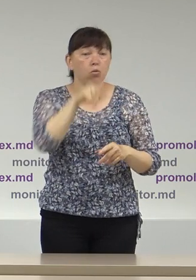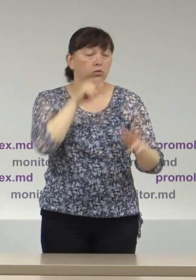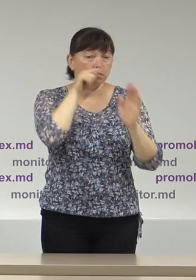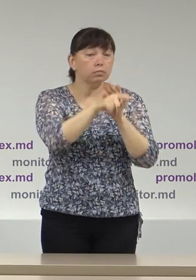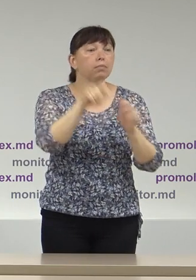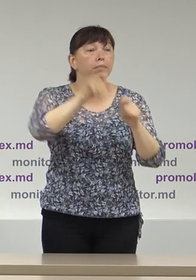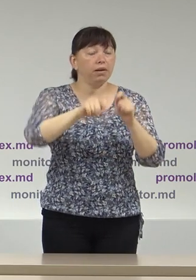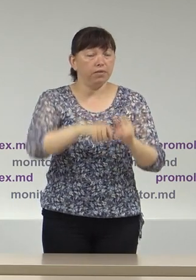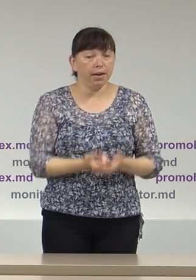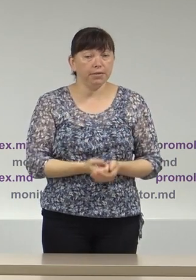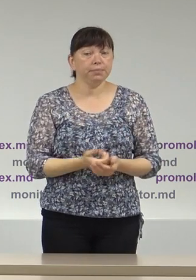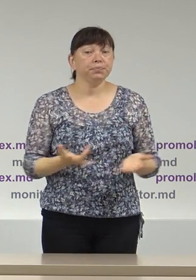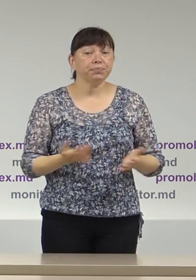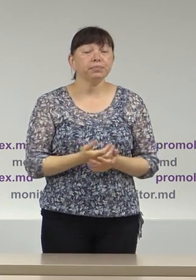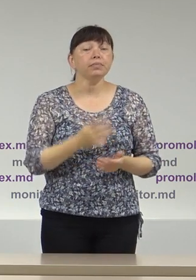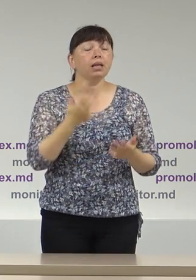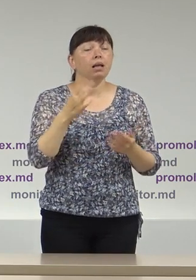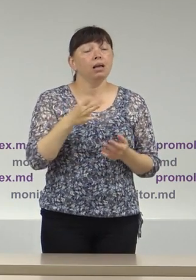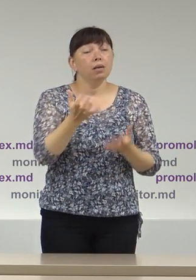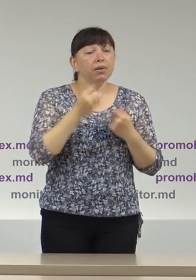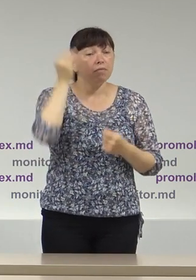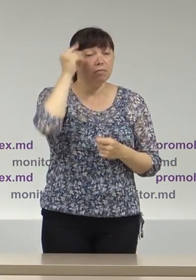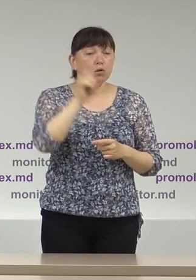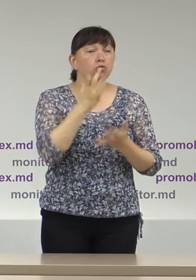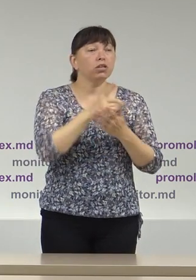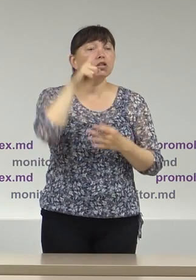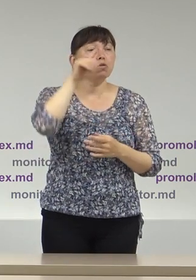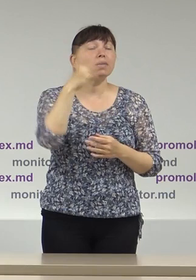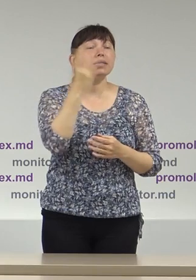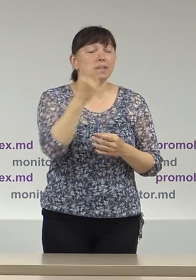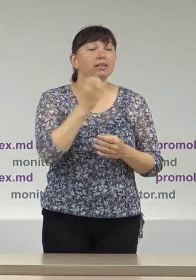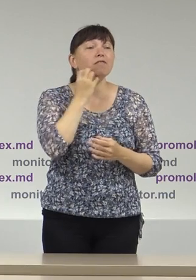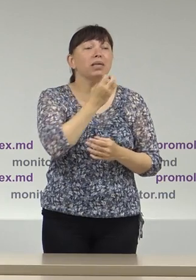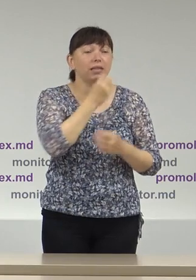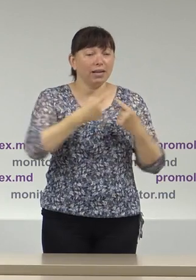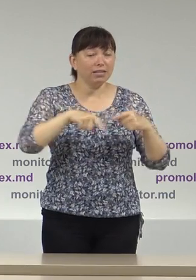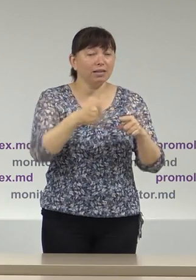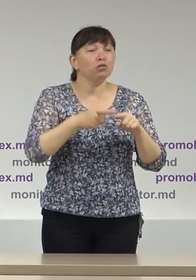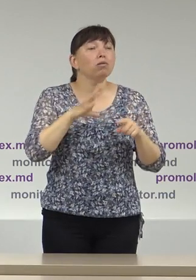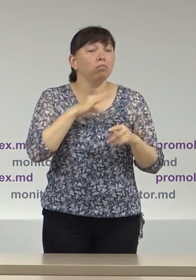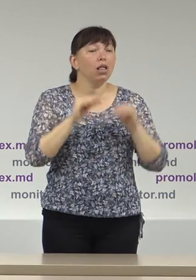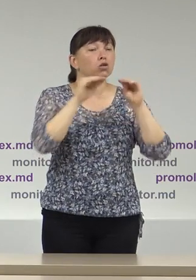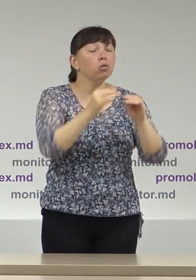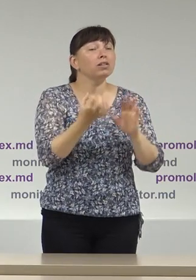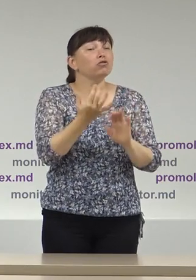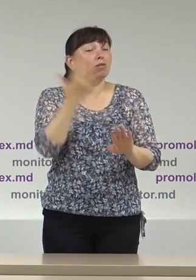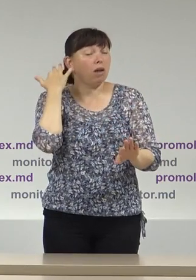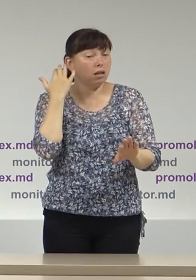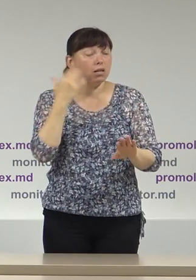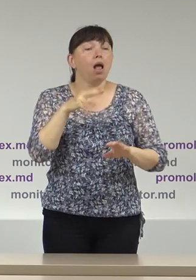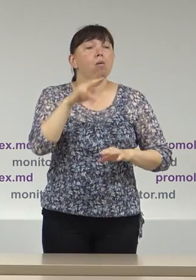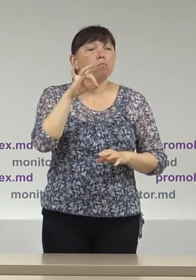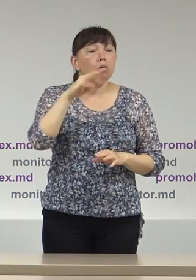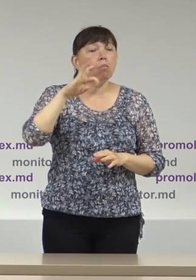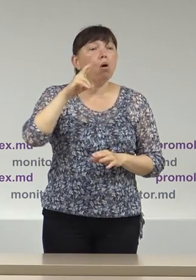existența circunscripției numărul 3, Bender, care a fost constituită de către cec anterior, Promolex consideră că cele